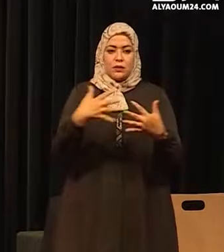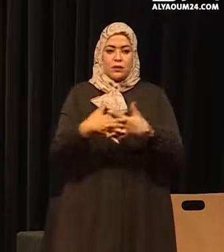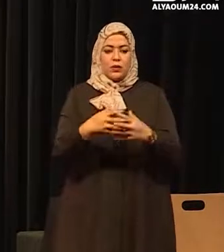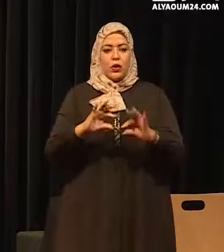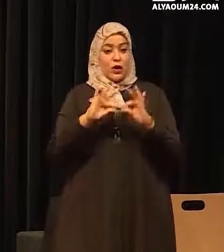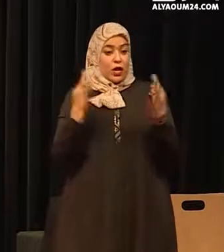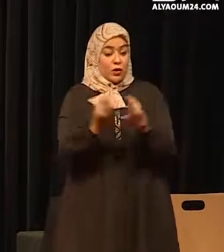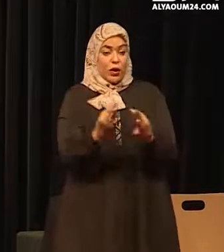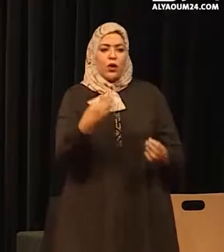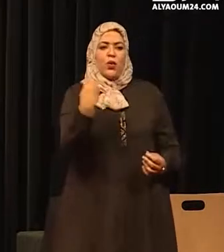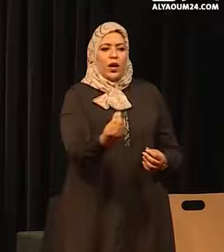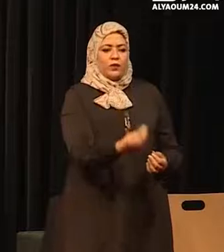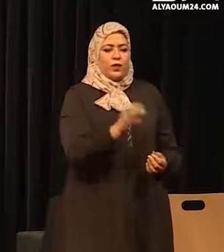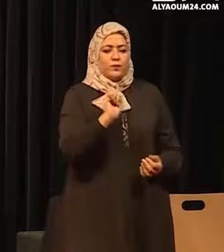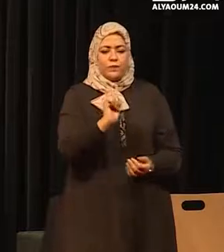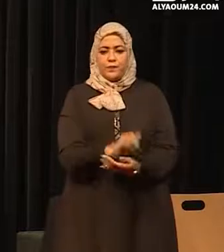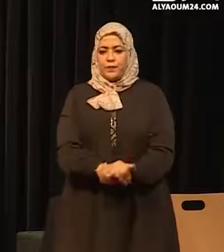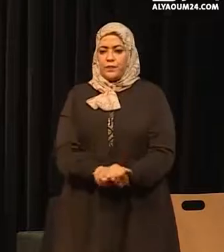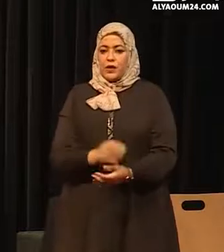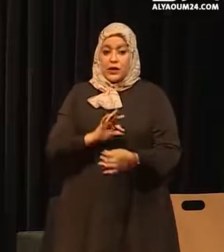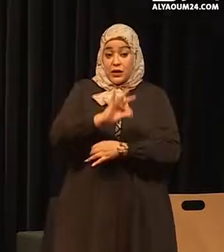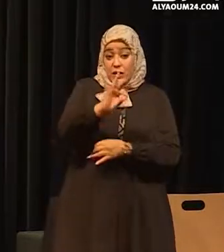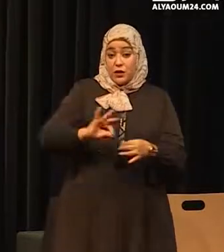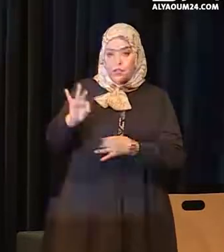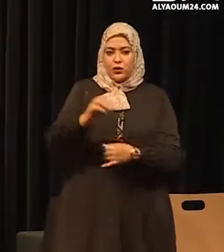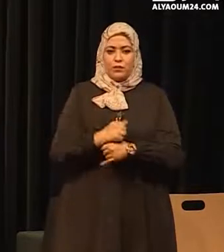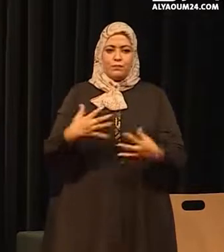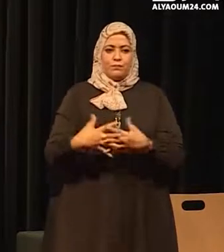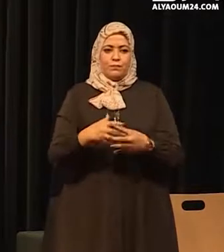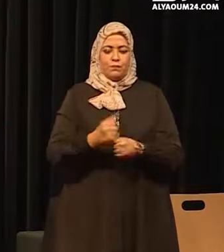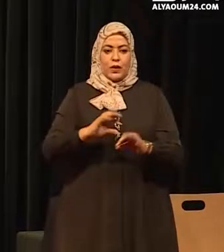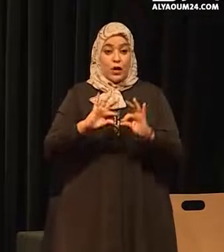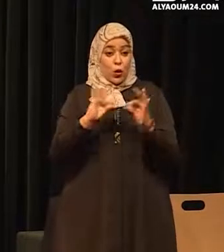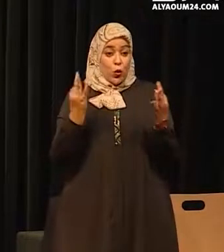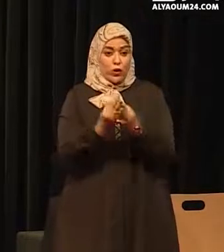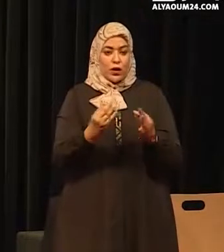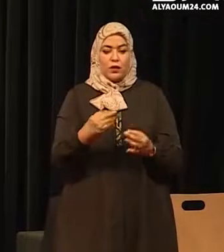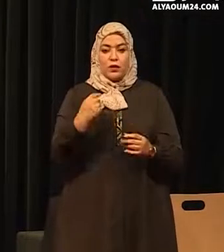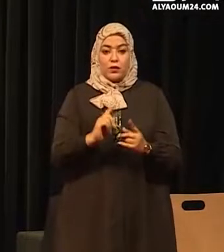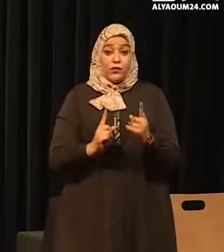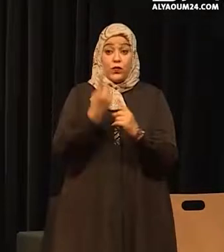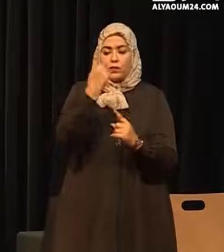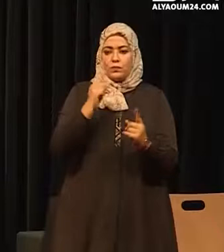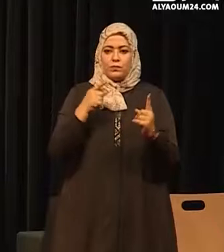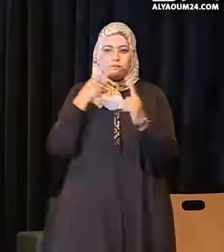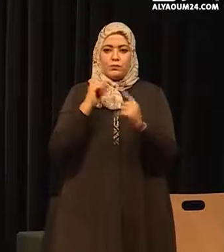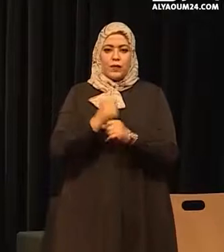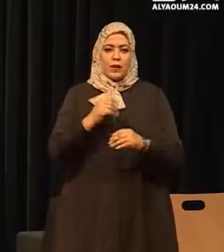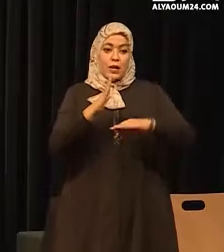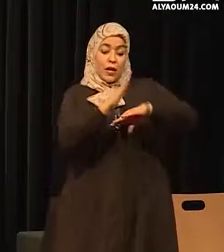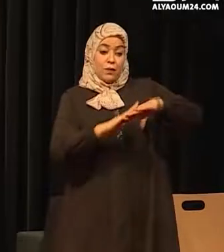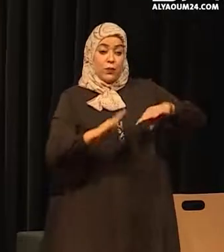للأسر والأطفال هذه استراتيجية التي تجعل الأسر في قلب أولوياتها وتجعل من